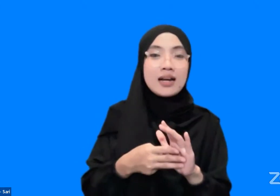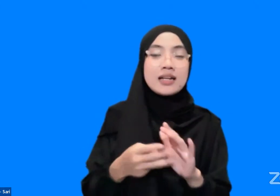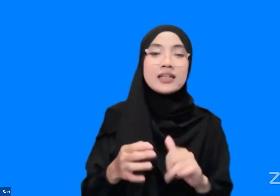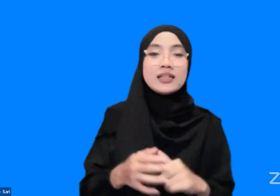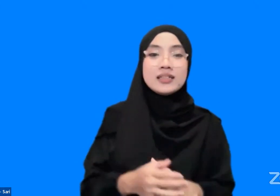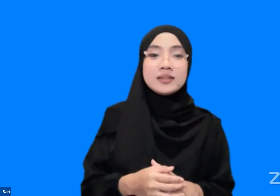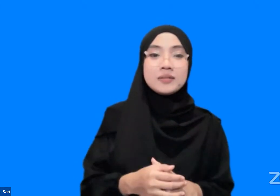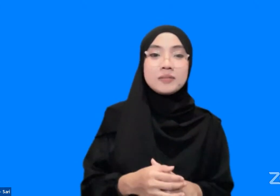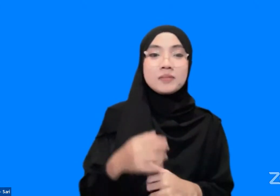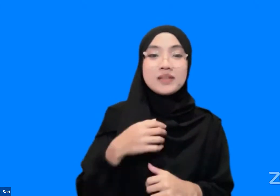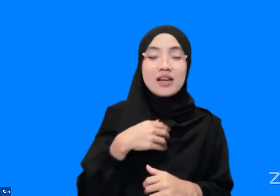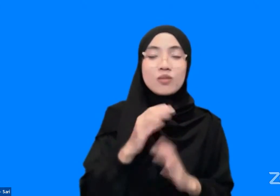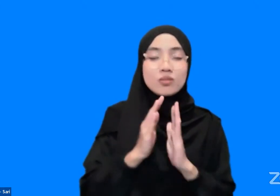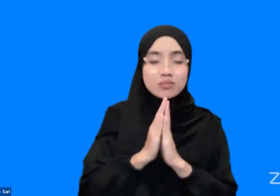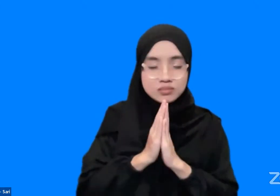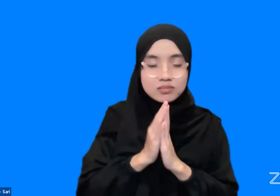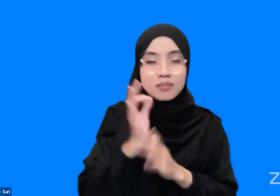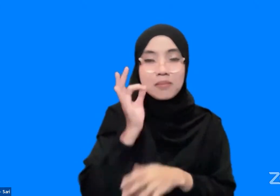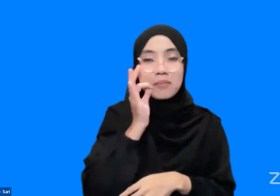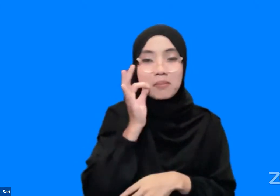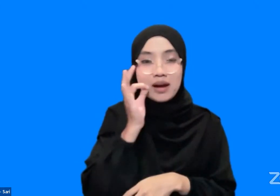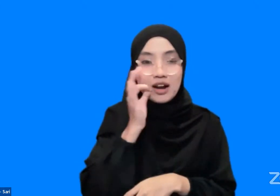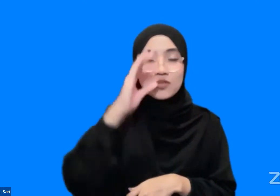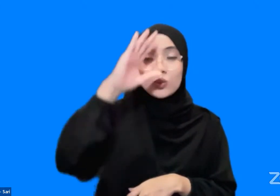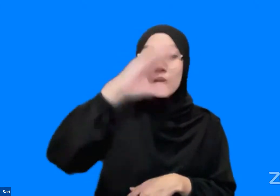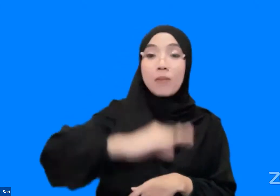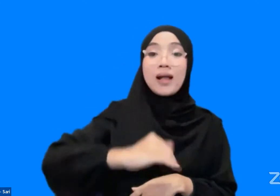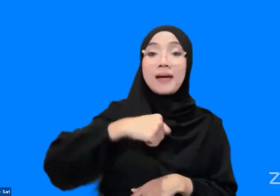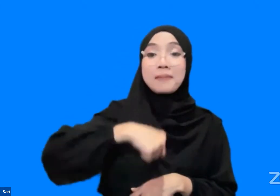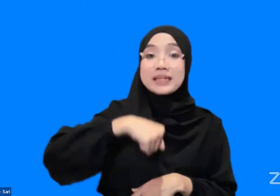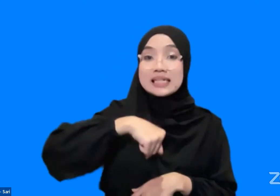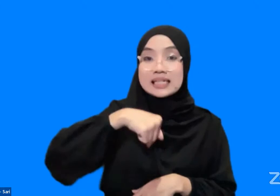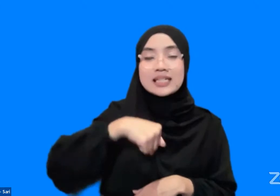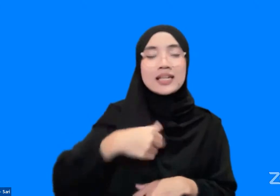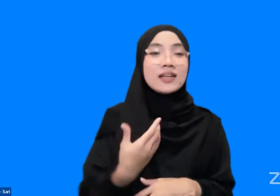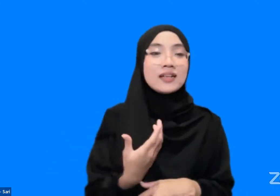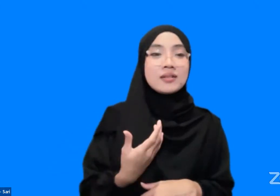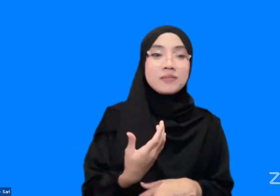saya dimaafkan pada malam hari ini kemudian